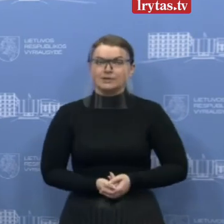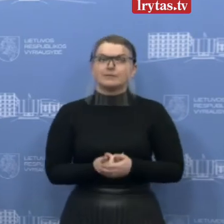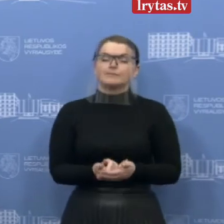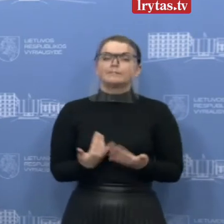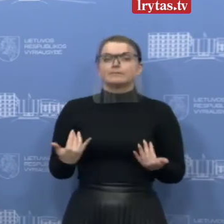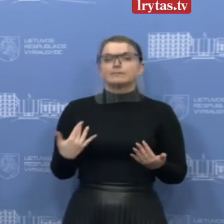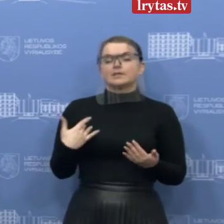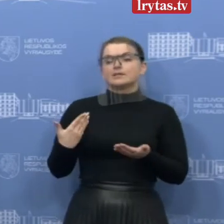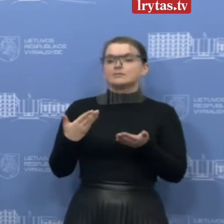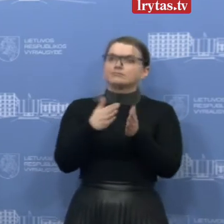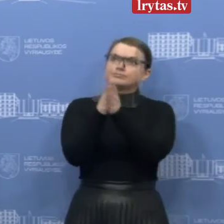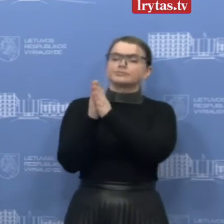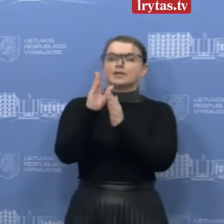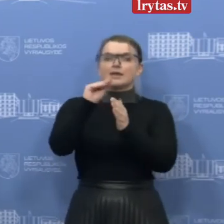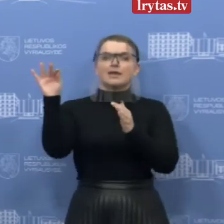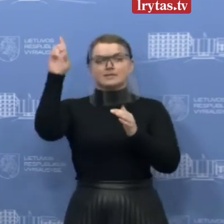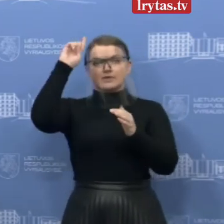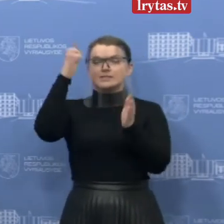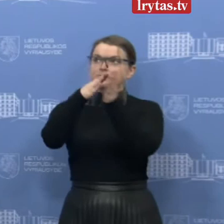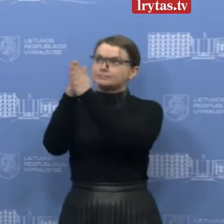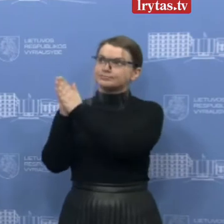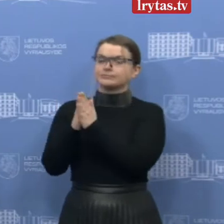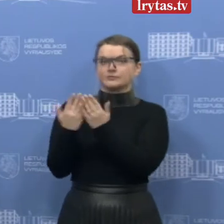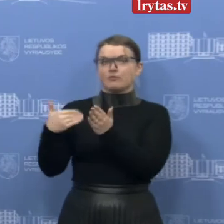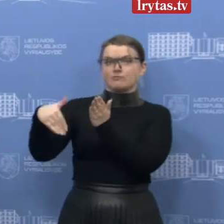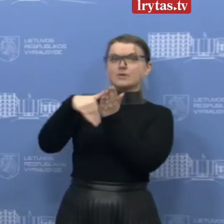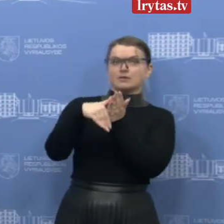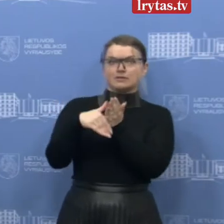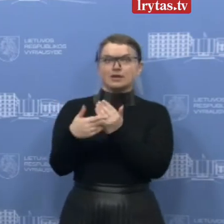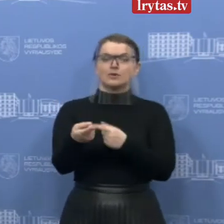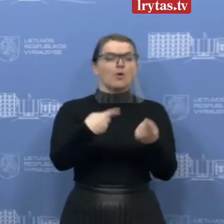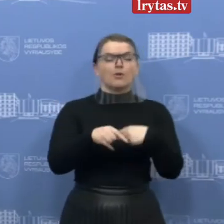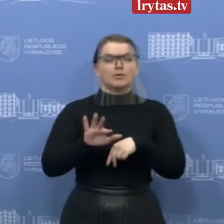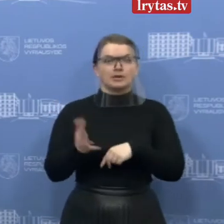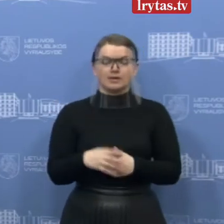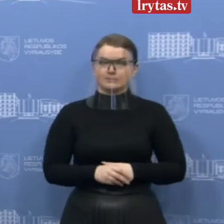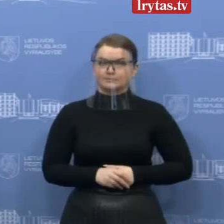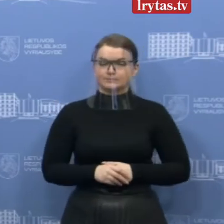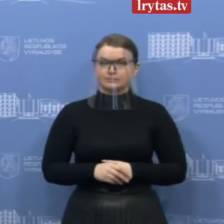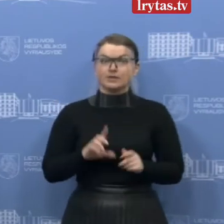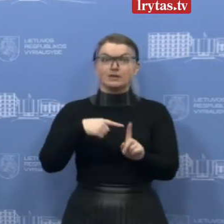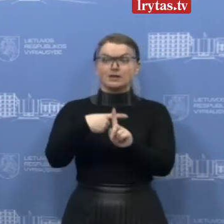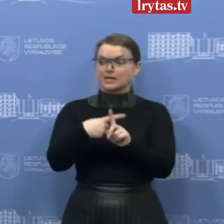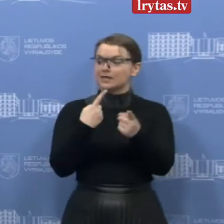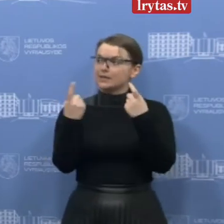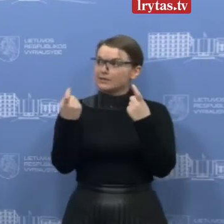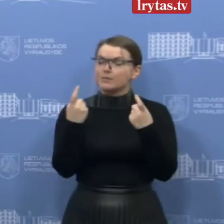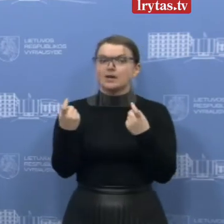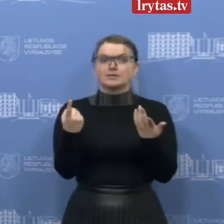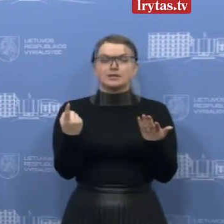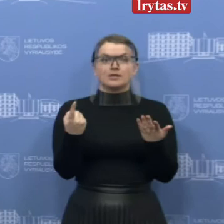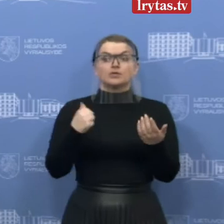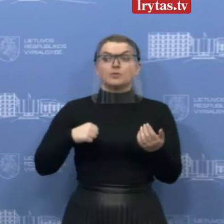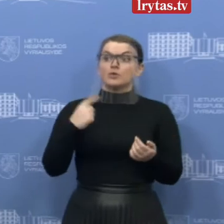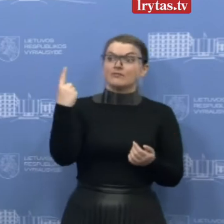su mūsų partneriais, Europos Sąjungos šalimis, bandydami rasti sprendimų. Dar mūsų duomenimis yra vienas